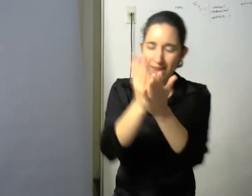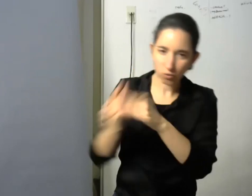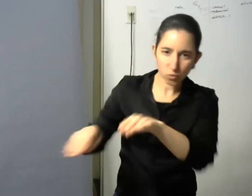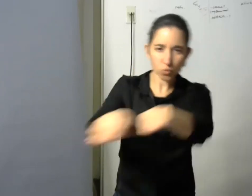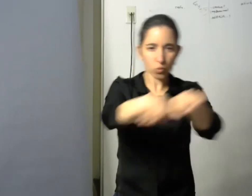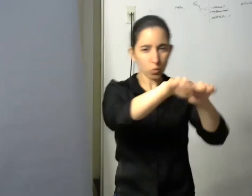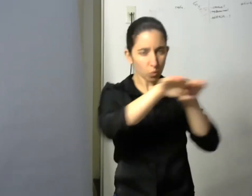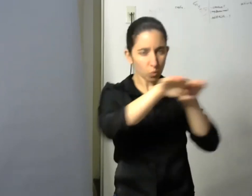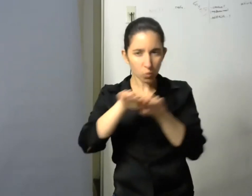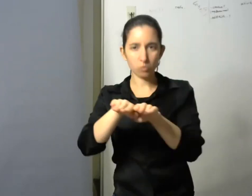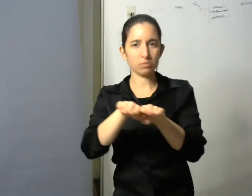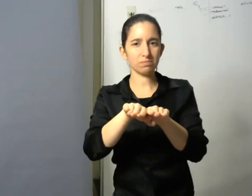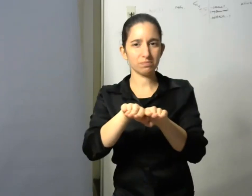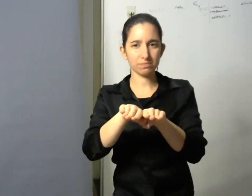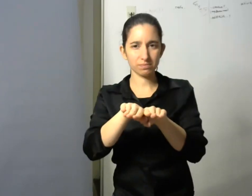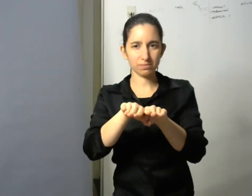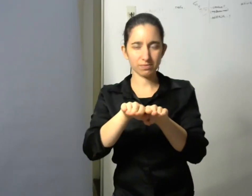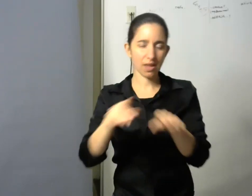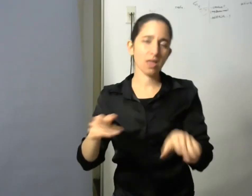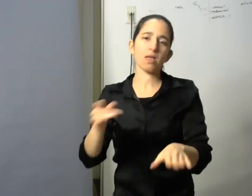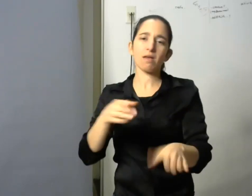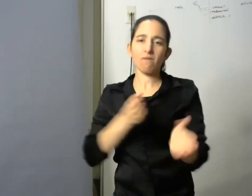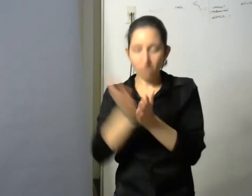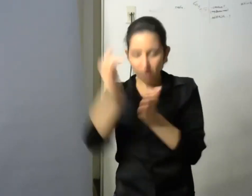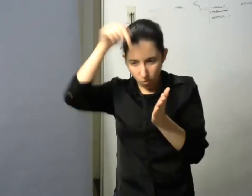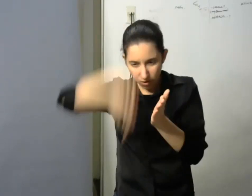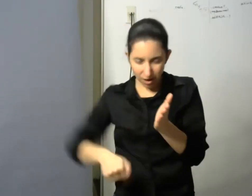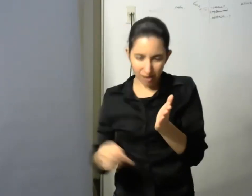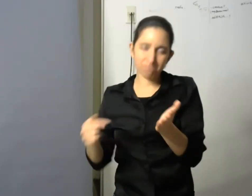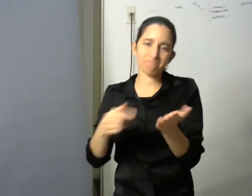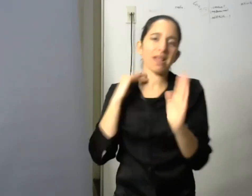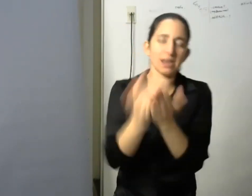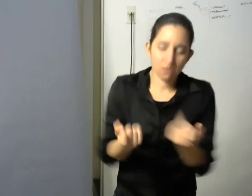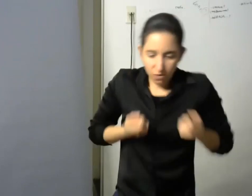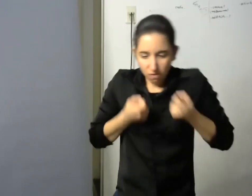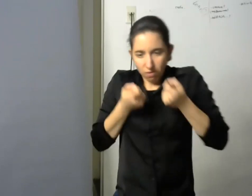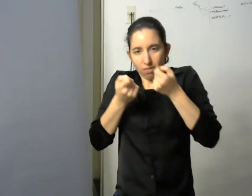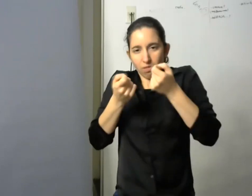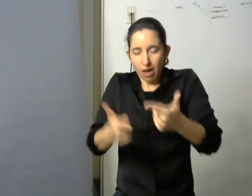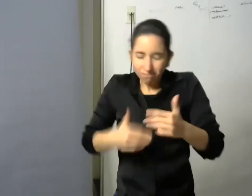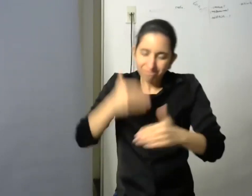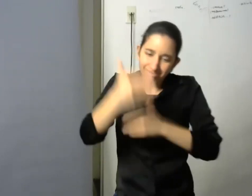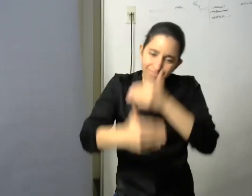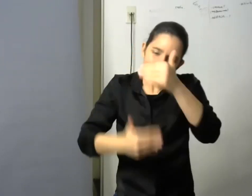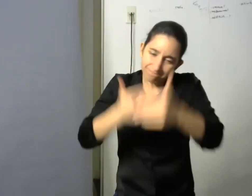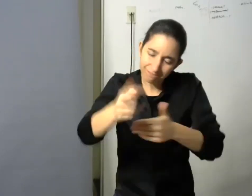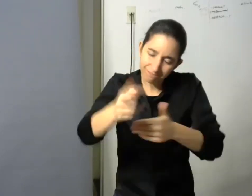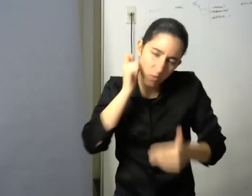desde todas las perspectivas de nuestra facultad intentamos día a día lograr incluso en este contexto tan